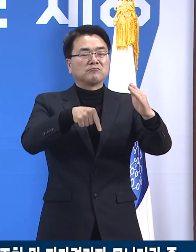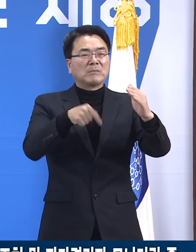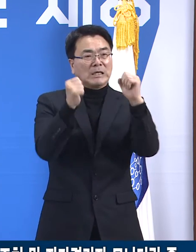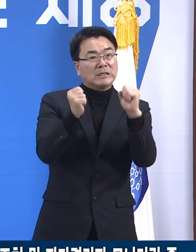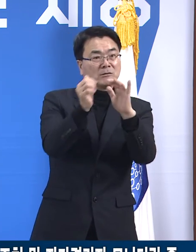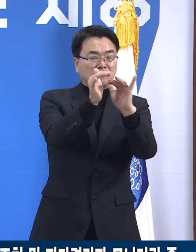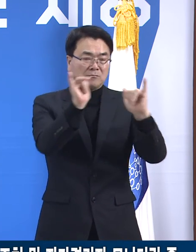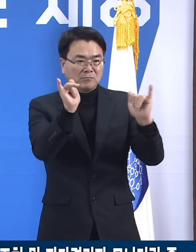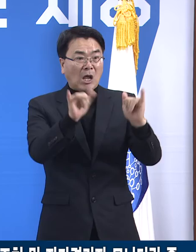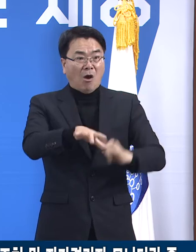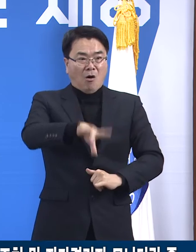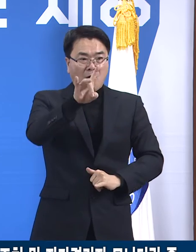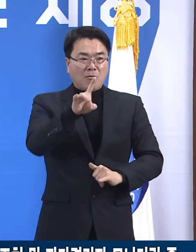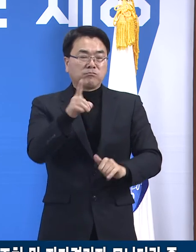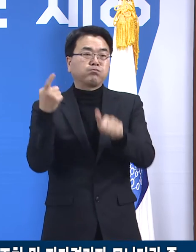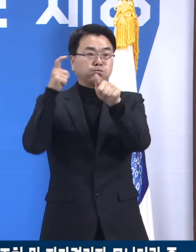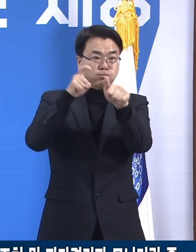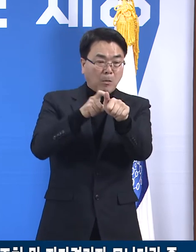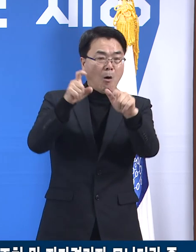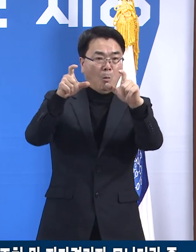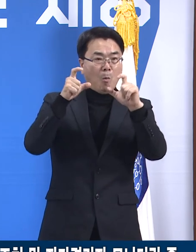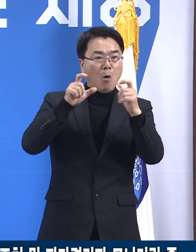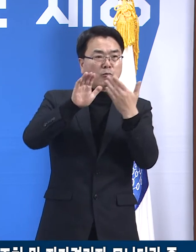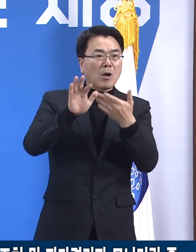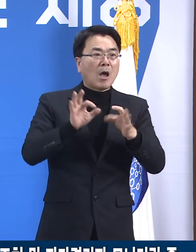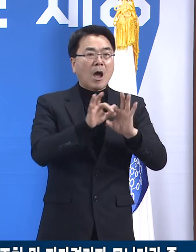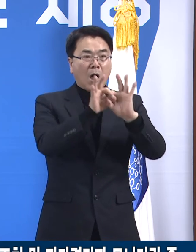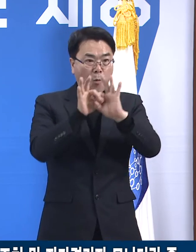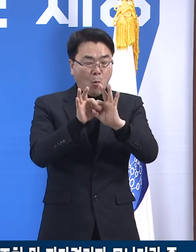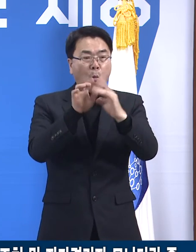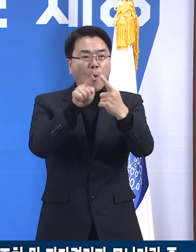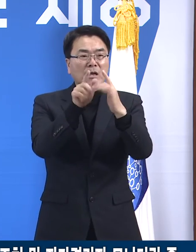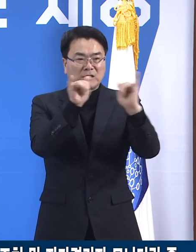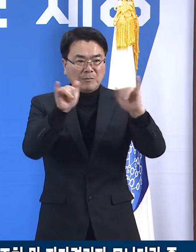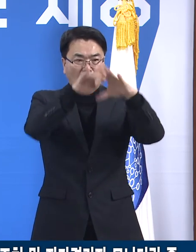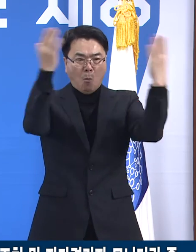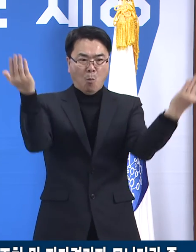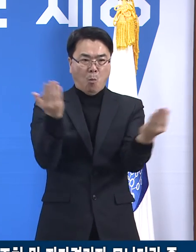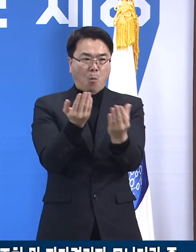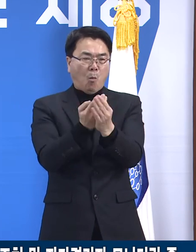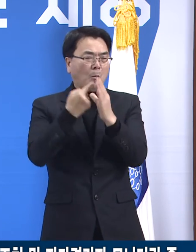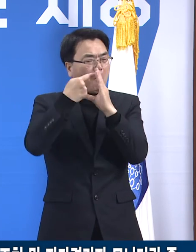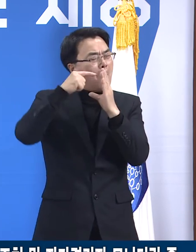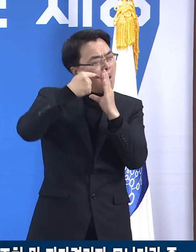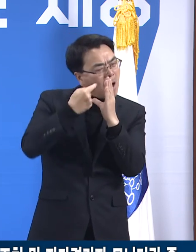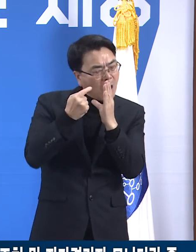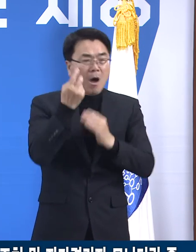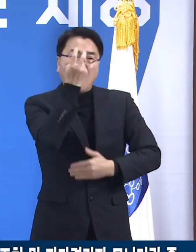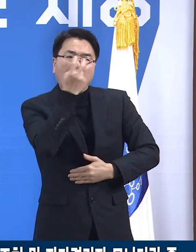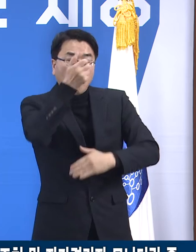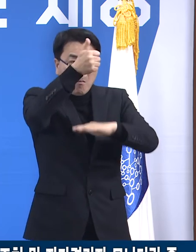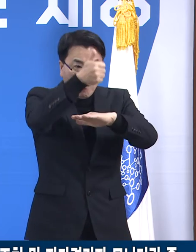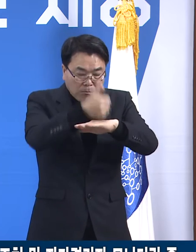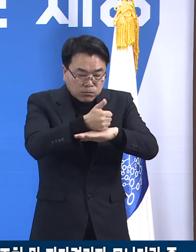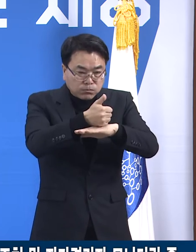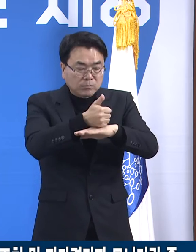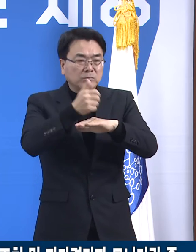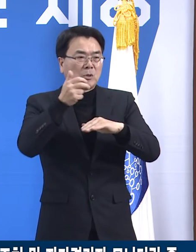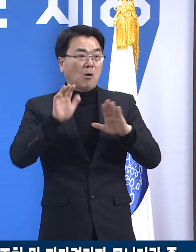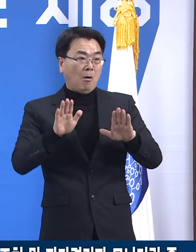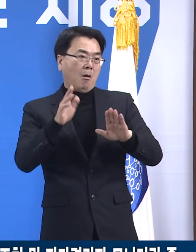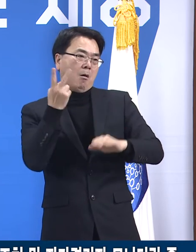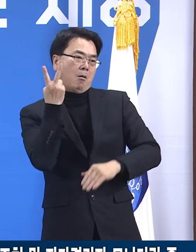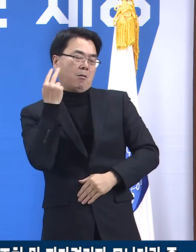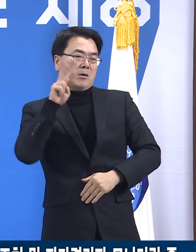최초 확진 판정을 받은 이후 관련자들에 대해서 전수검사를 실시하였고 24일까지